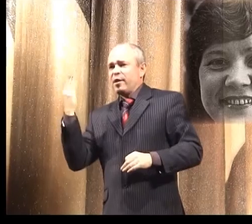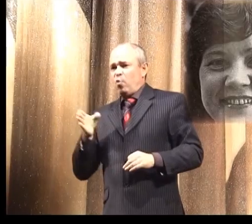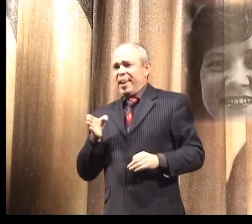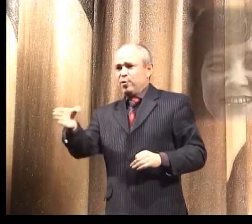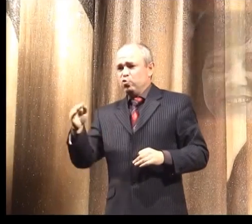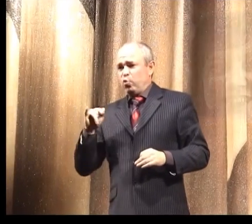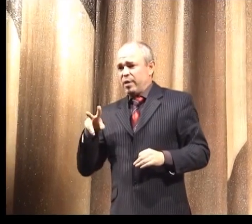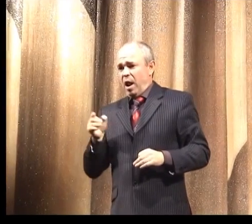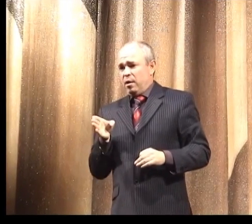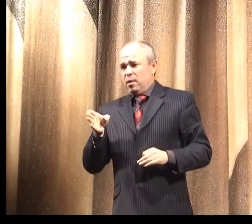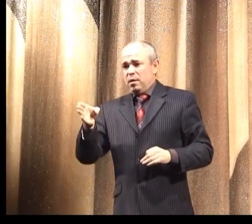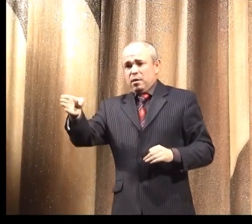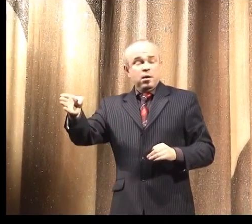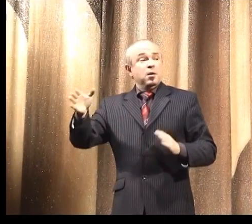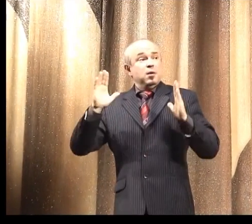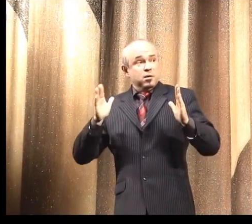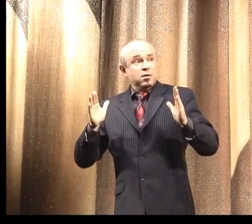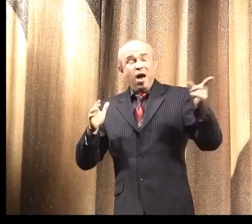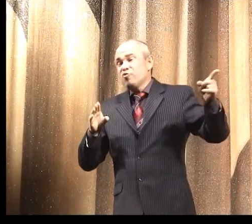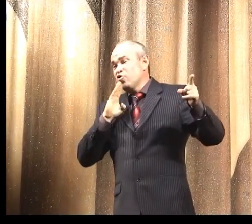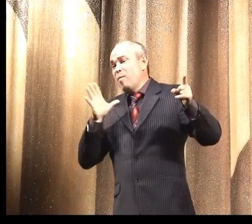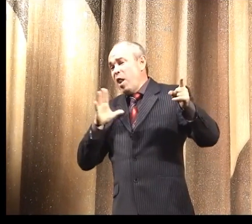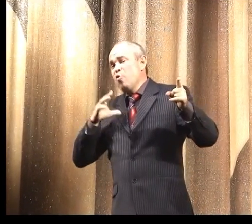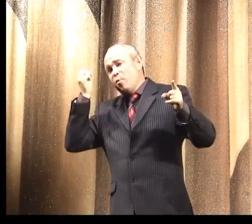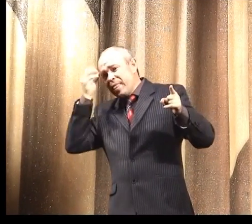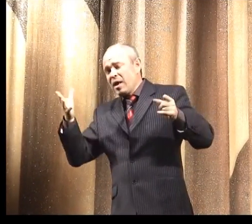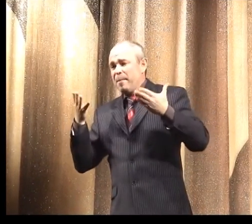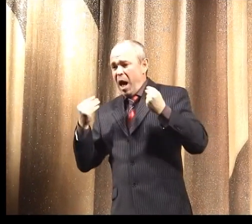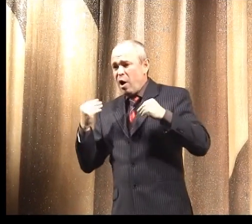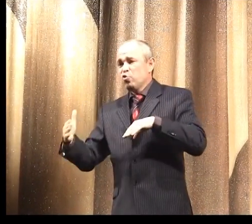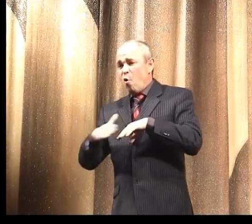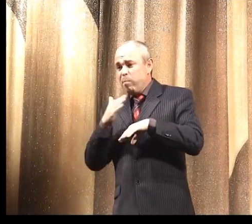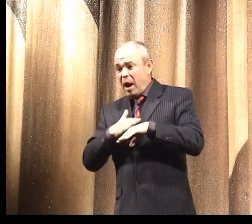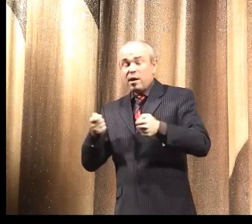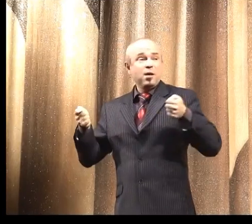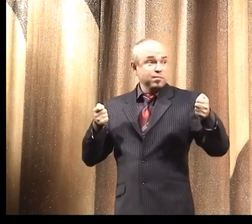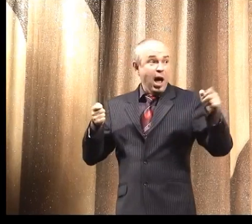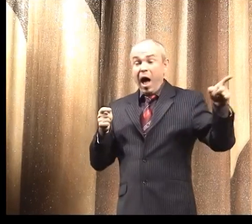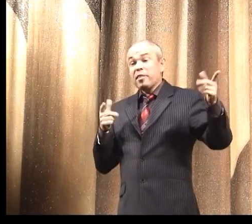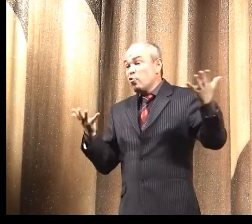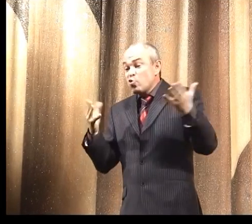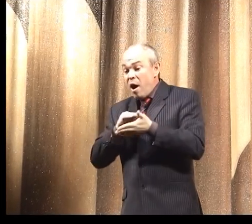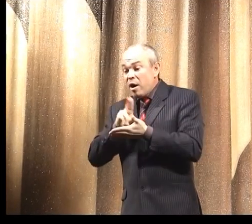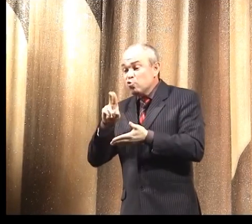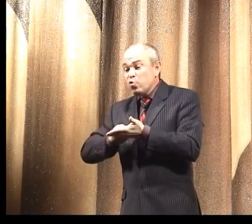обеспечивала правильную политику. Женщина была очень умная, мягкая, добрая, руководила.